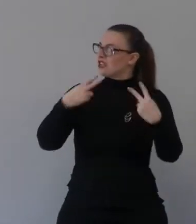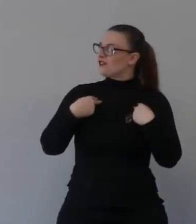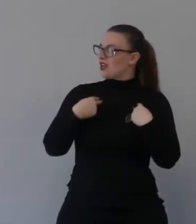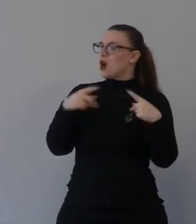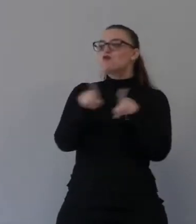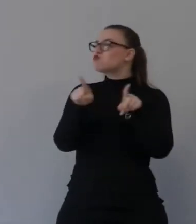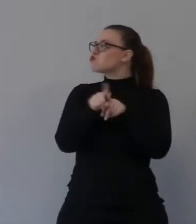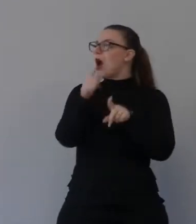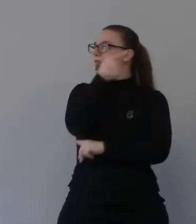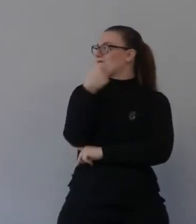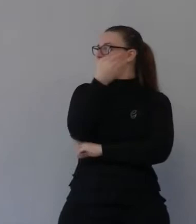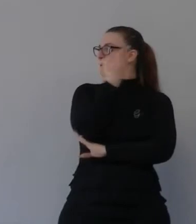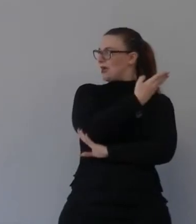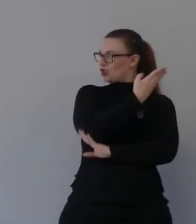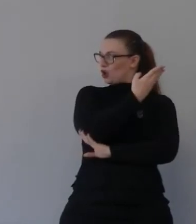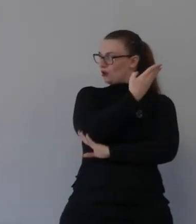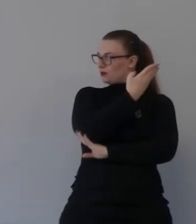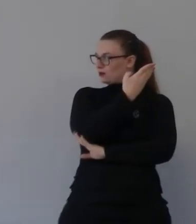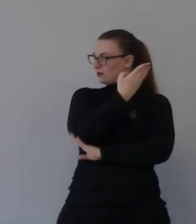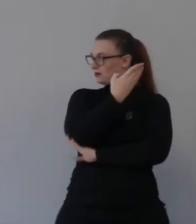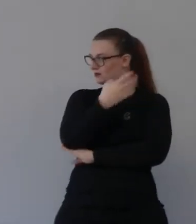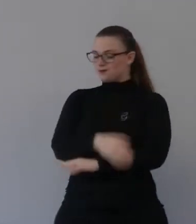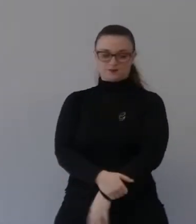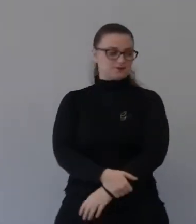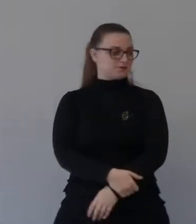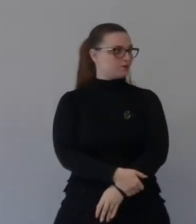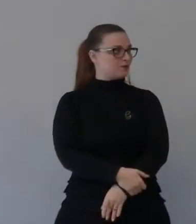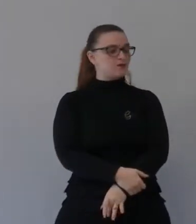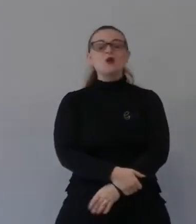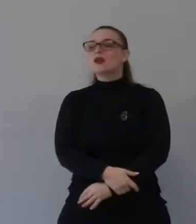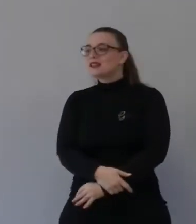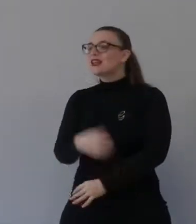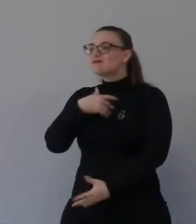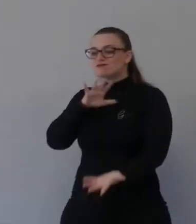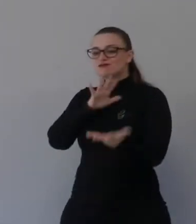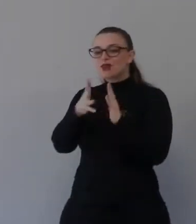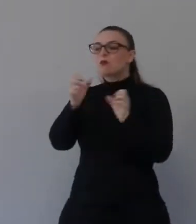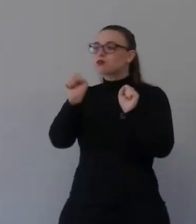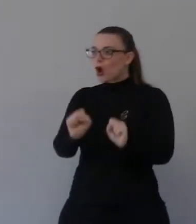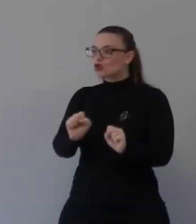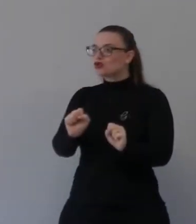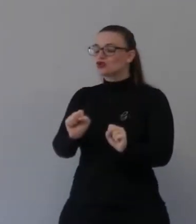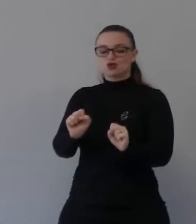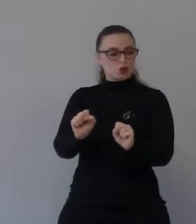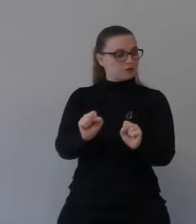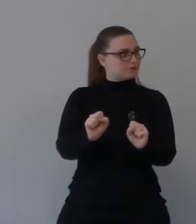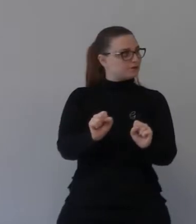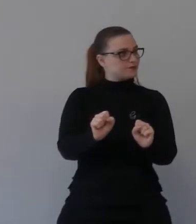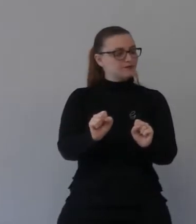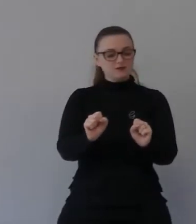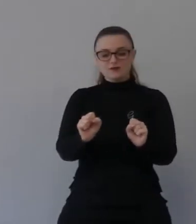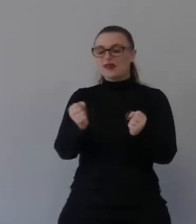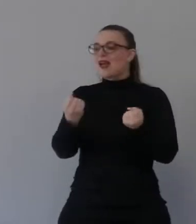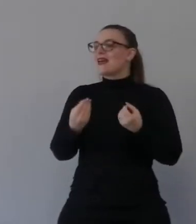ma anche quelle abili in sé saranno capaci di fornire linfa ad altre